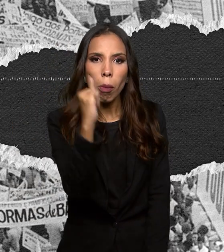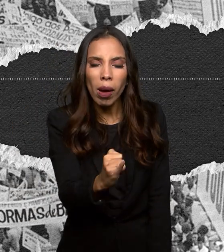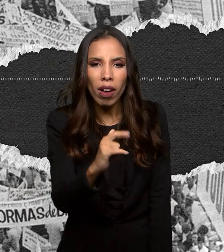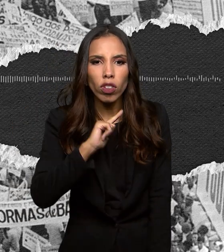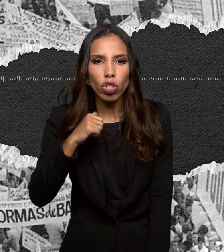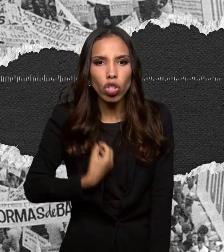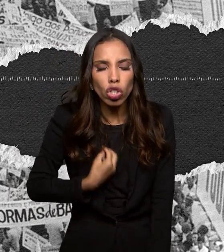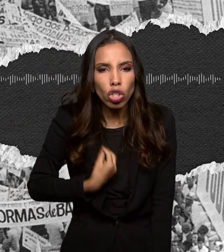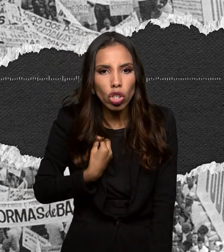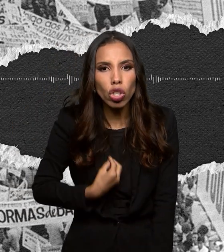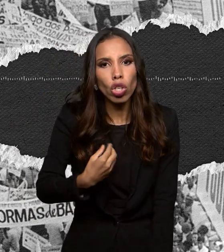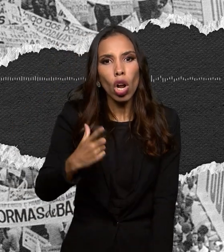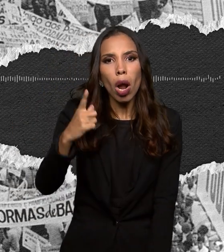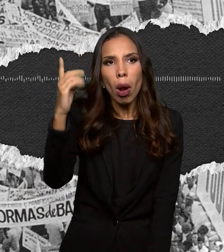e se organizava para resistir.